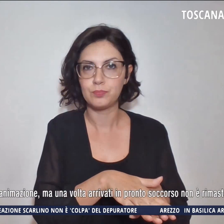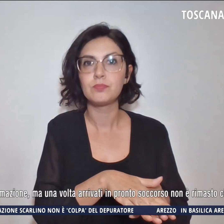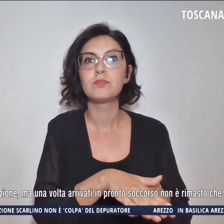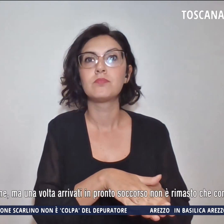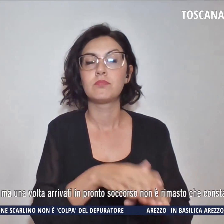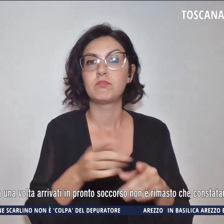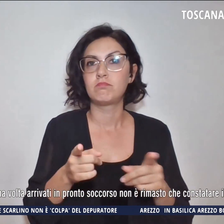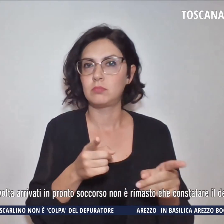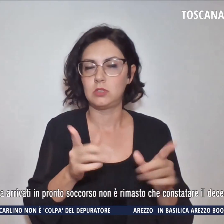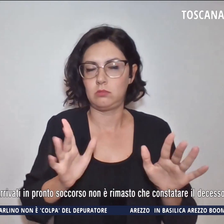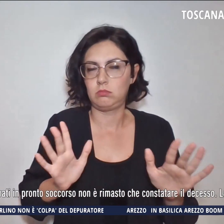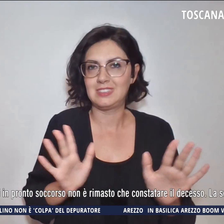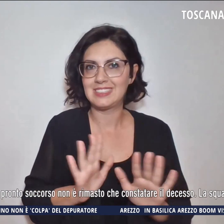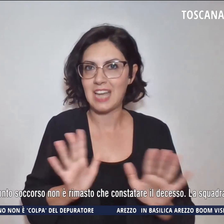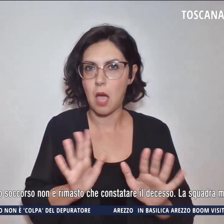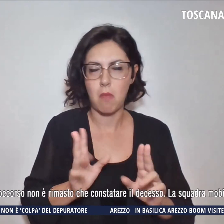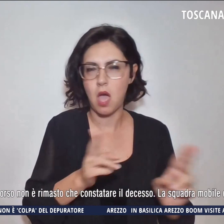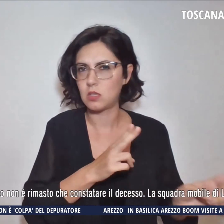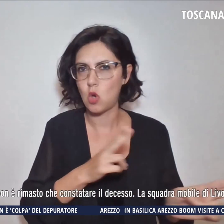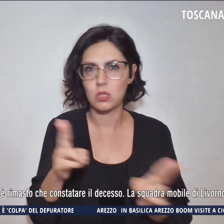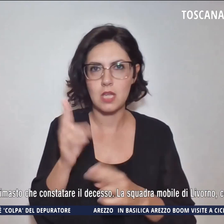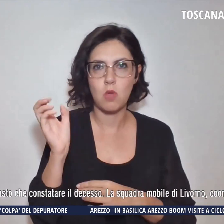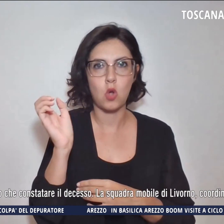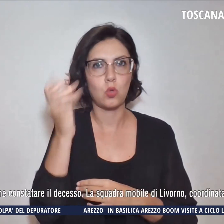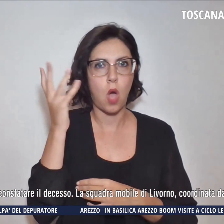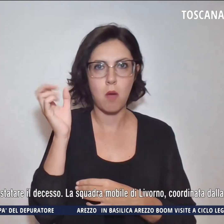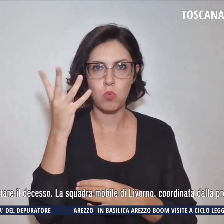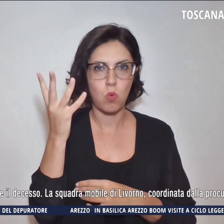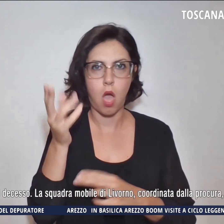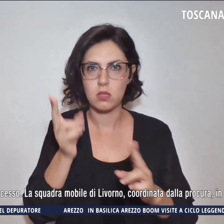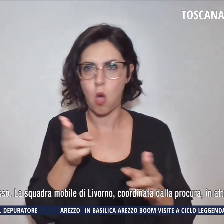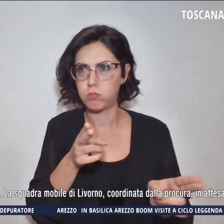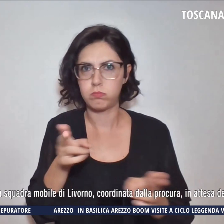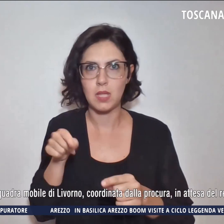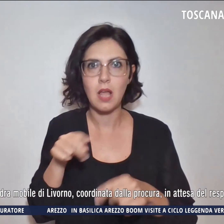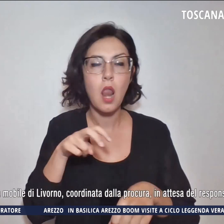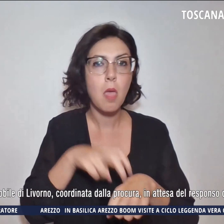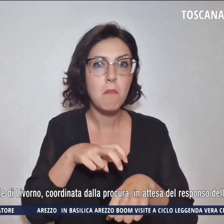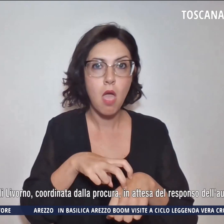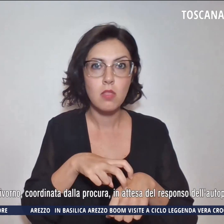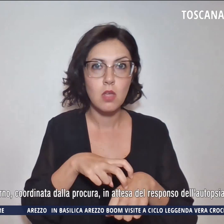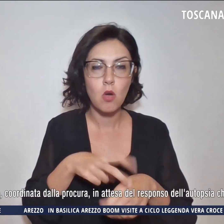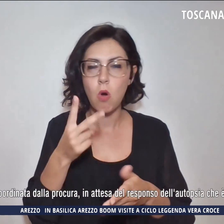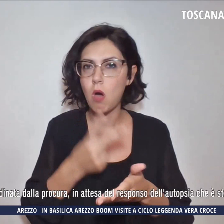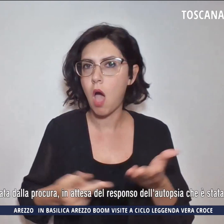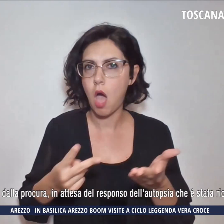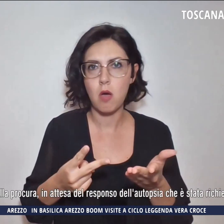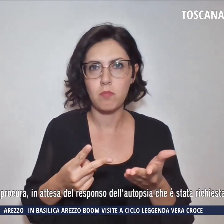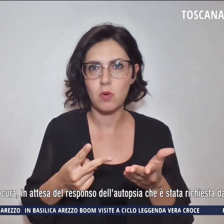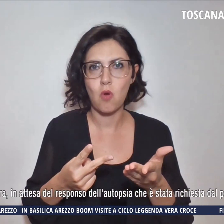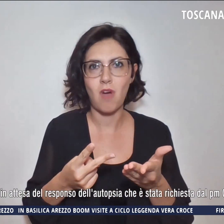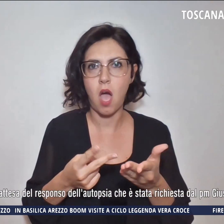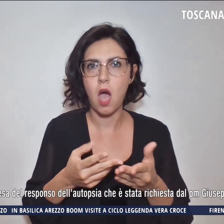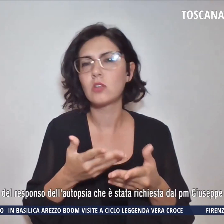drammatico trasporto in ambulanza all'ospedale il medico ha tentato tutte le procedure di